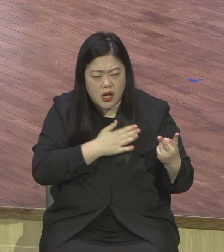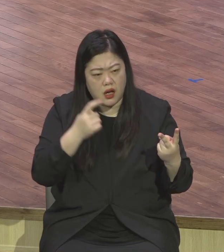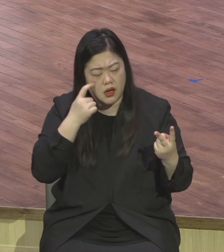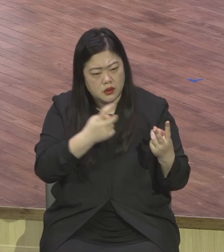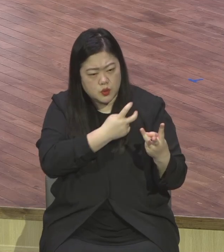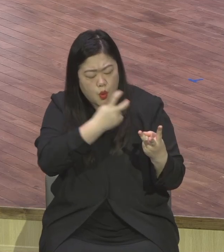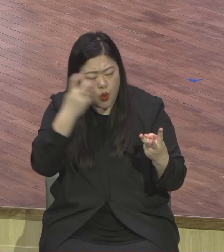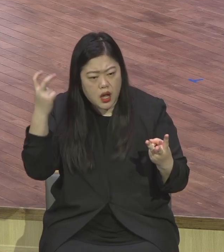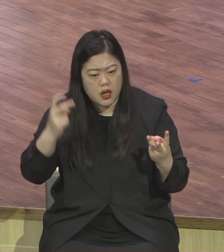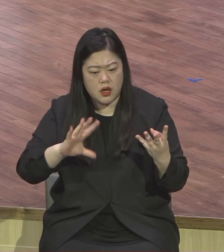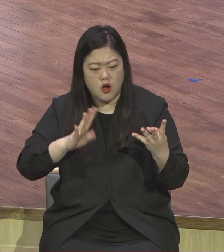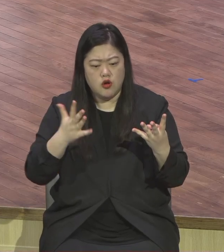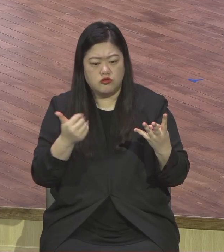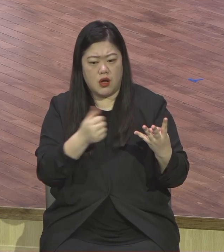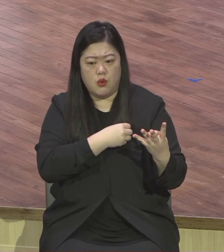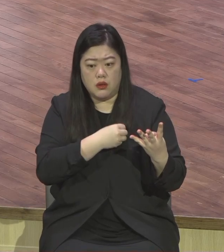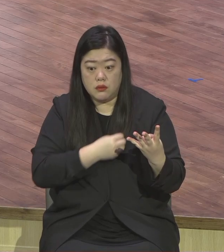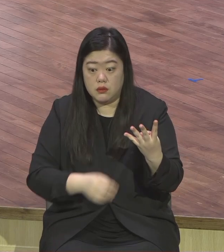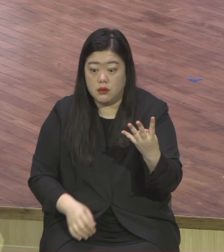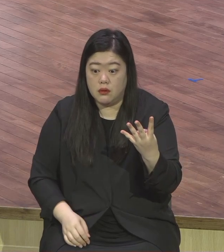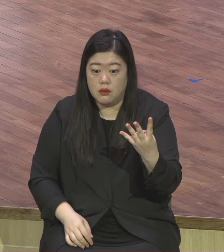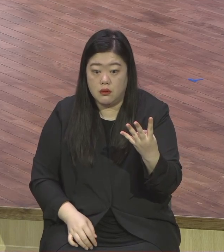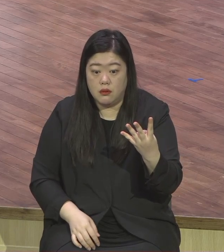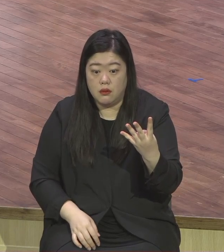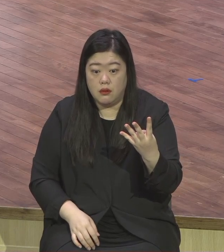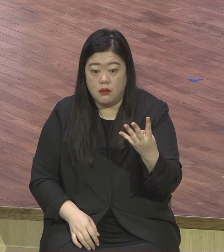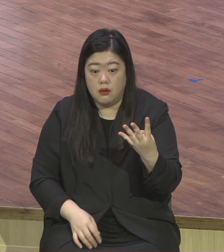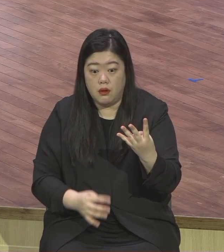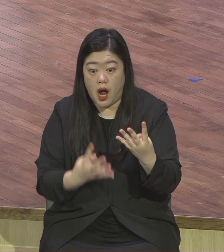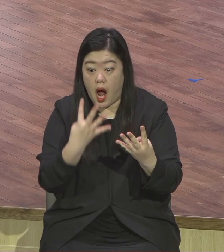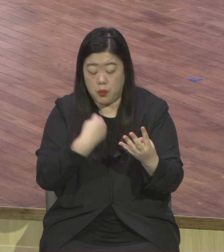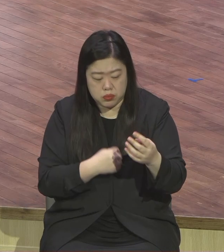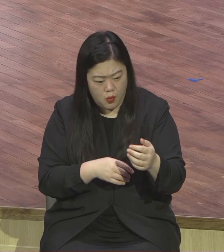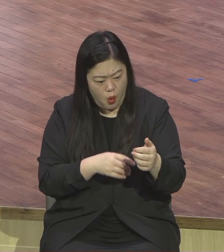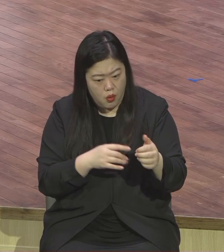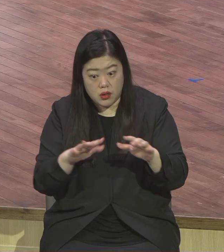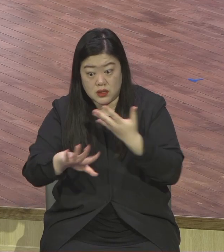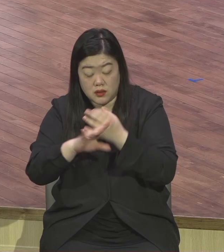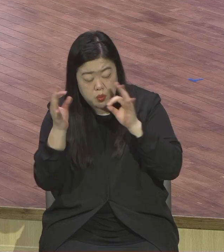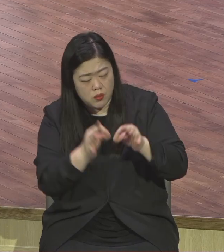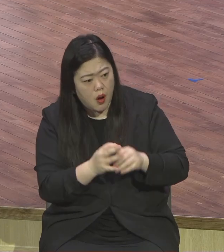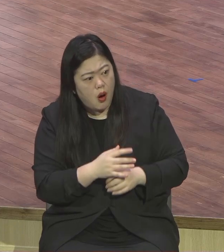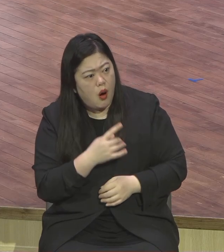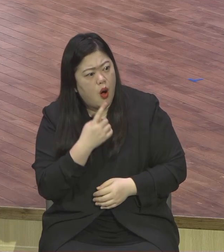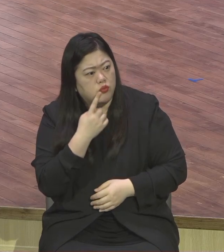그 정도 되는 사람 그러니 뭐 부러울 게 세상적으로 하나도 없는